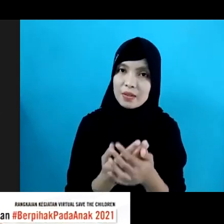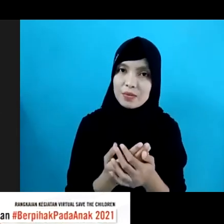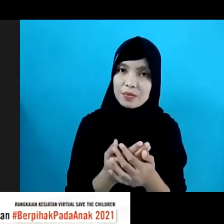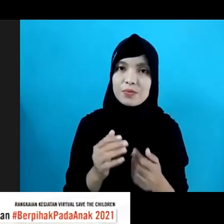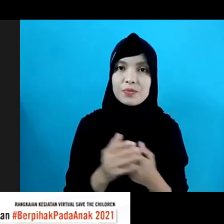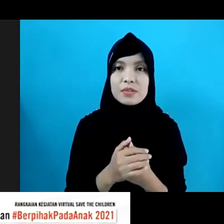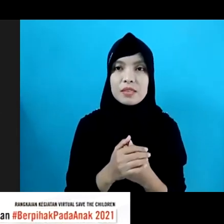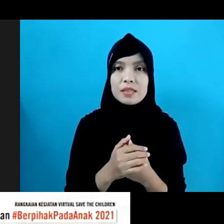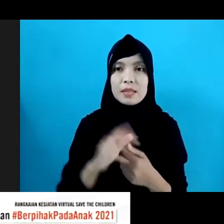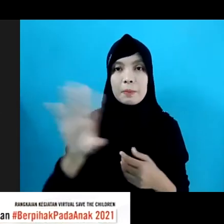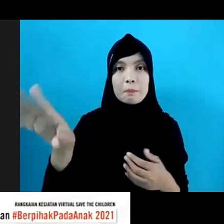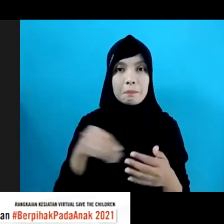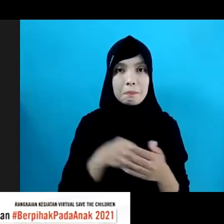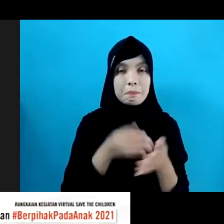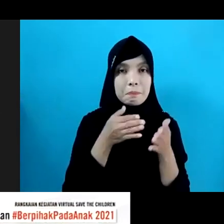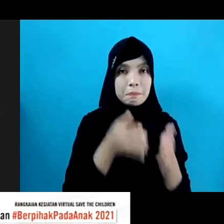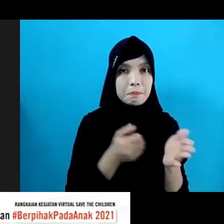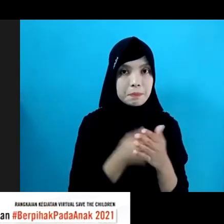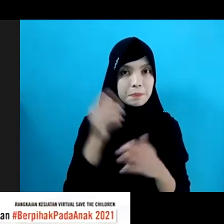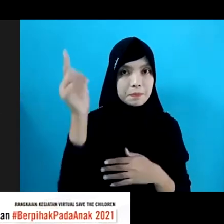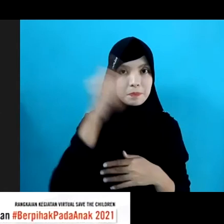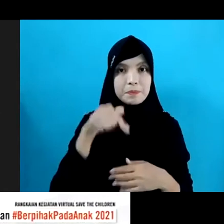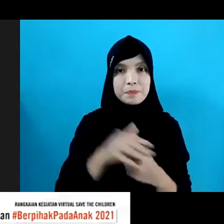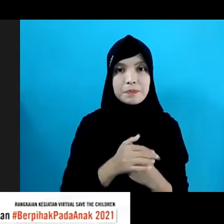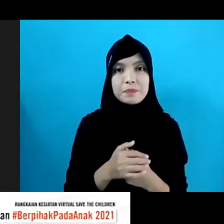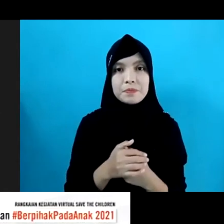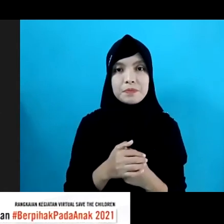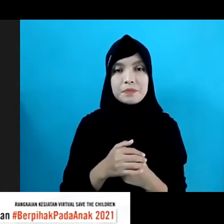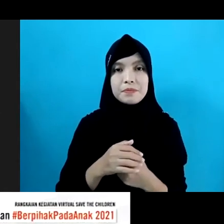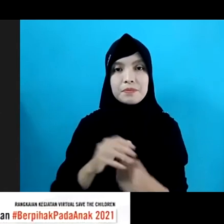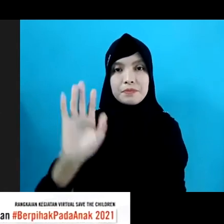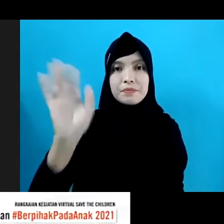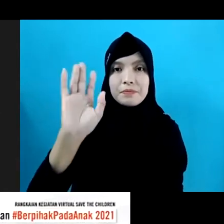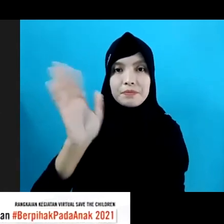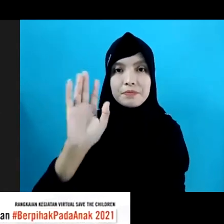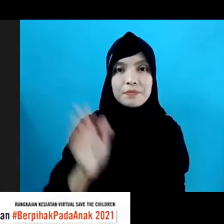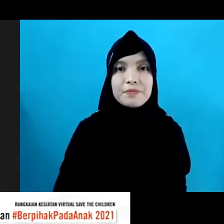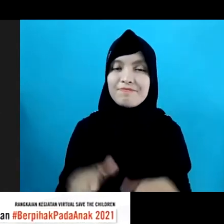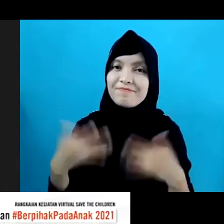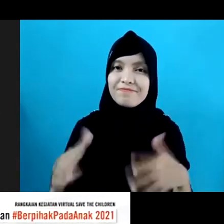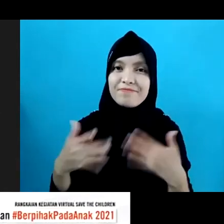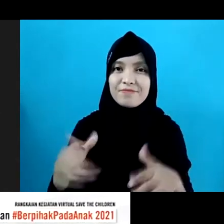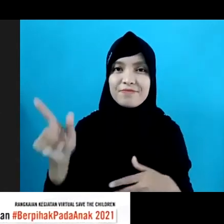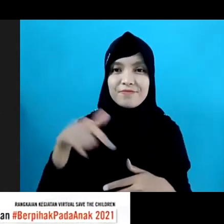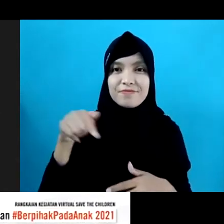Participating In Our Sessions Hello It's Really Nice To Be Here